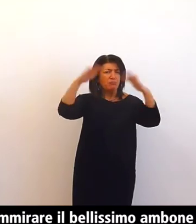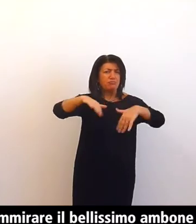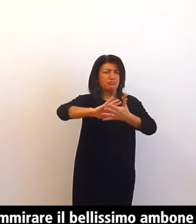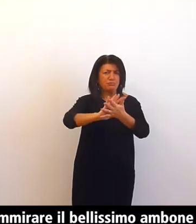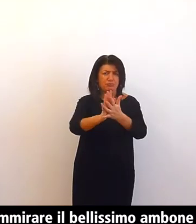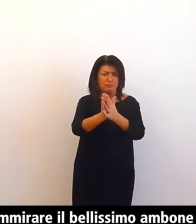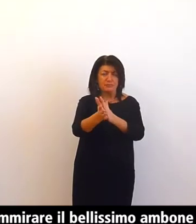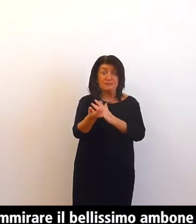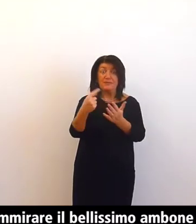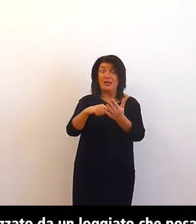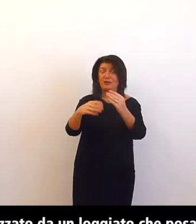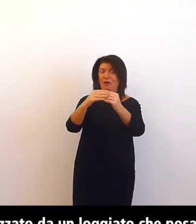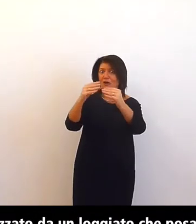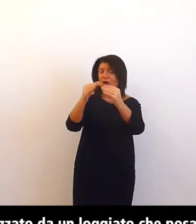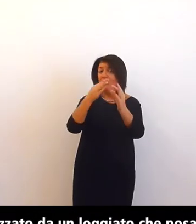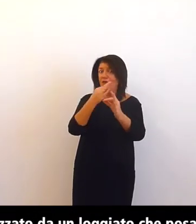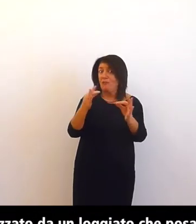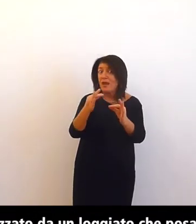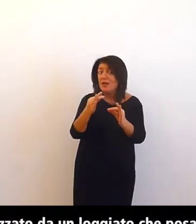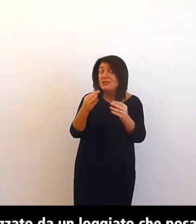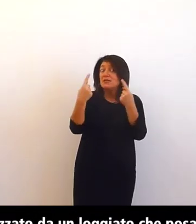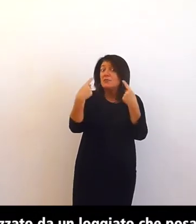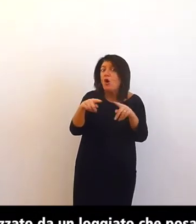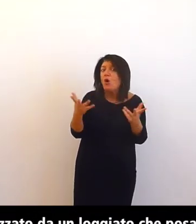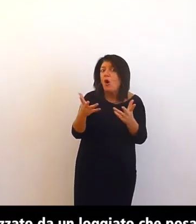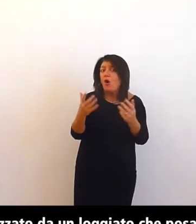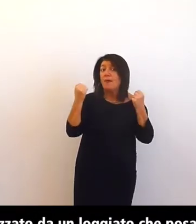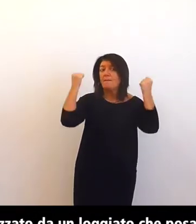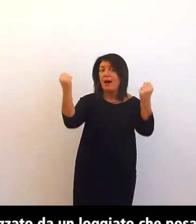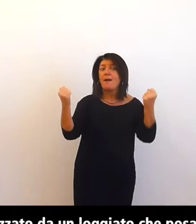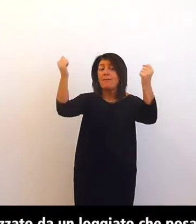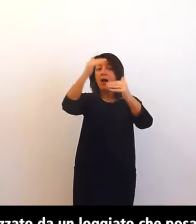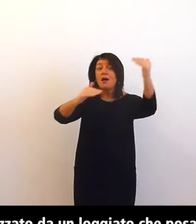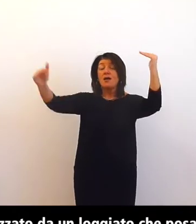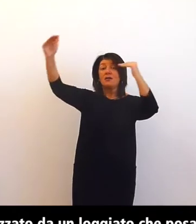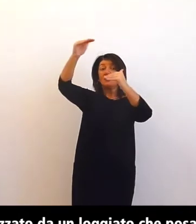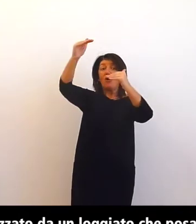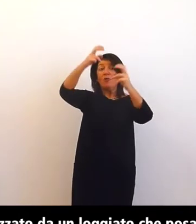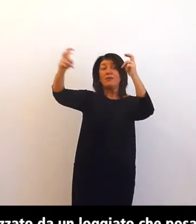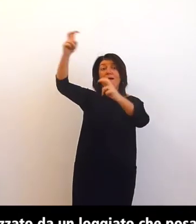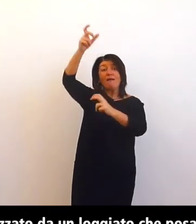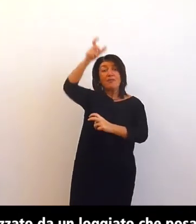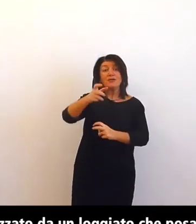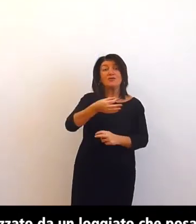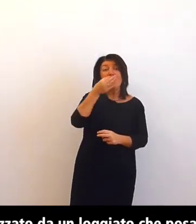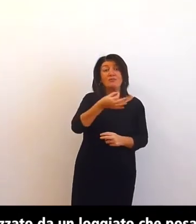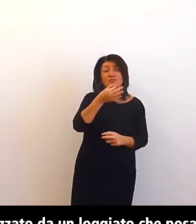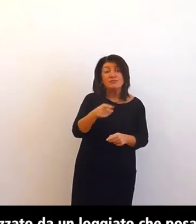esso è caratterizzato da un loggiato che posa su colonnine le arcatelle le sono